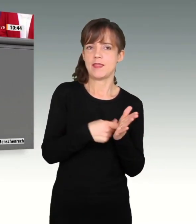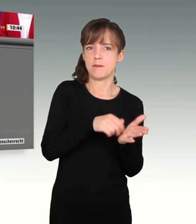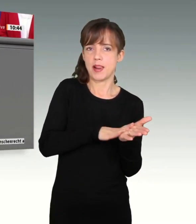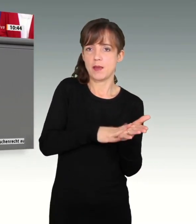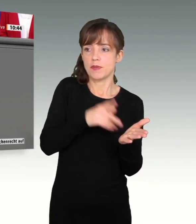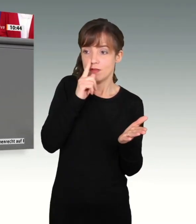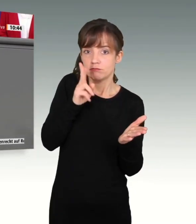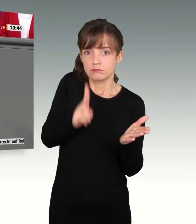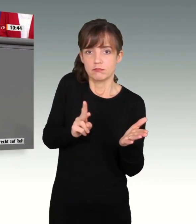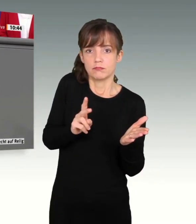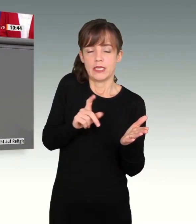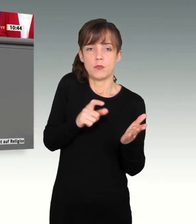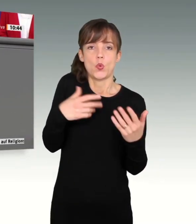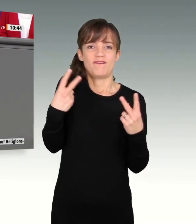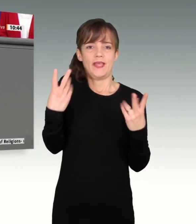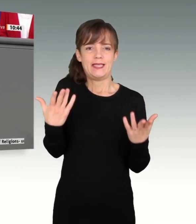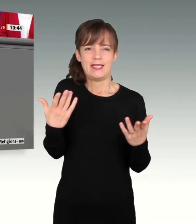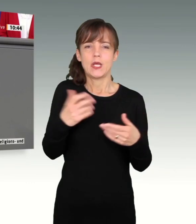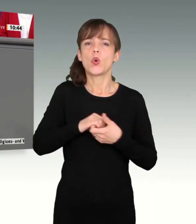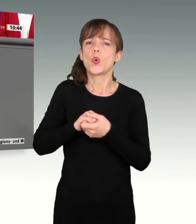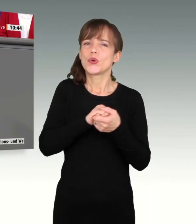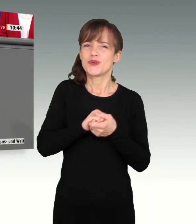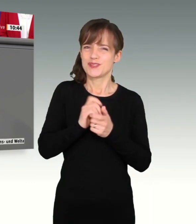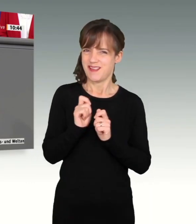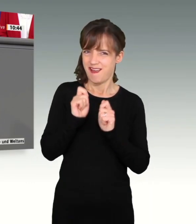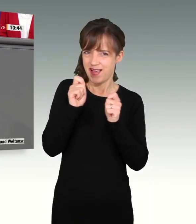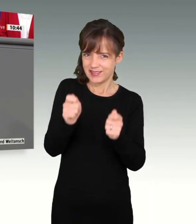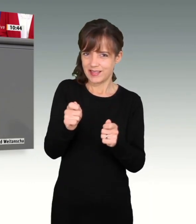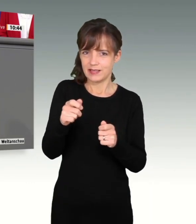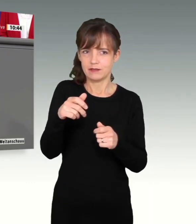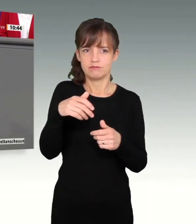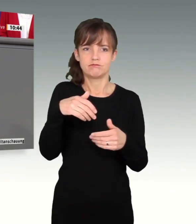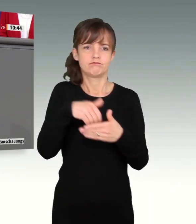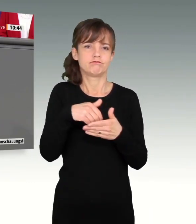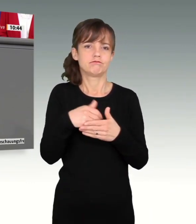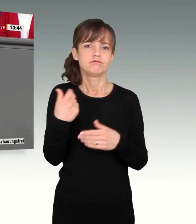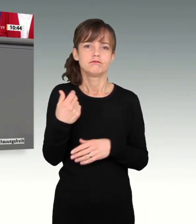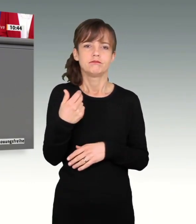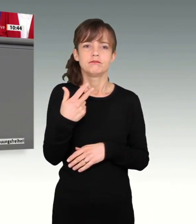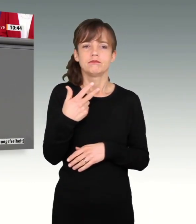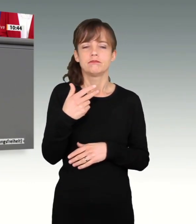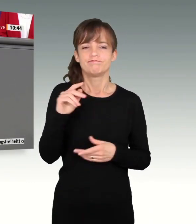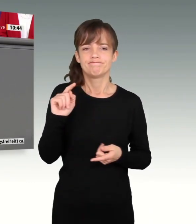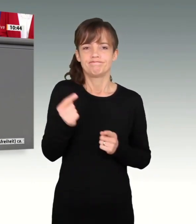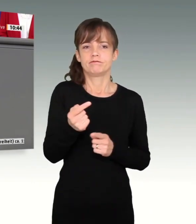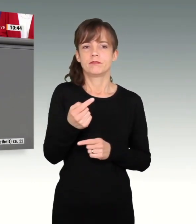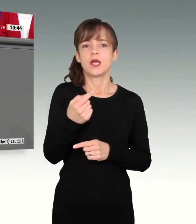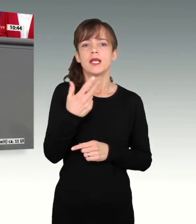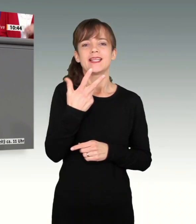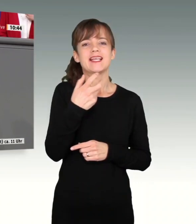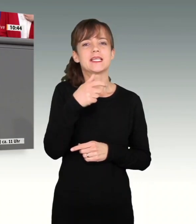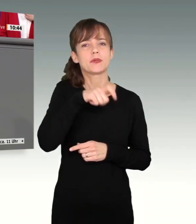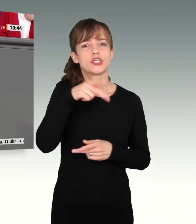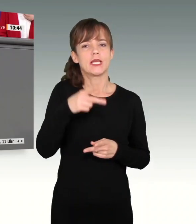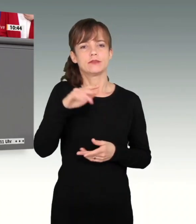etwas geht. Der Unionsantrag mit seiner Verkürzung der 30 Menschenrechte auf ein Menschenrecht